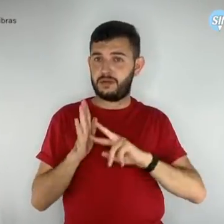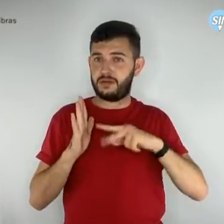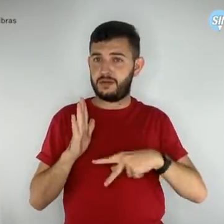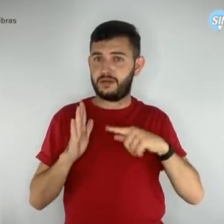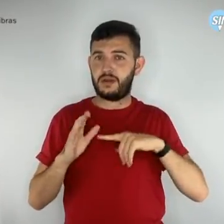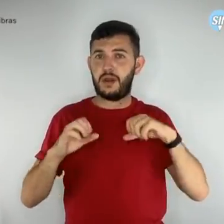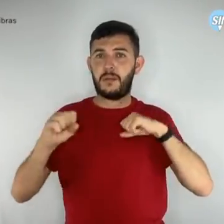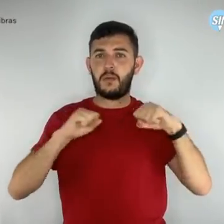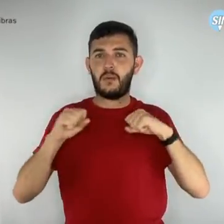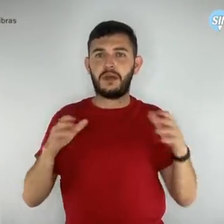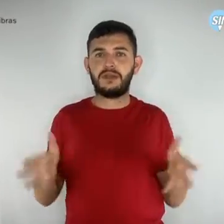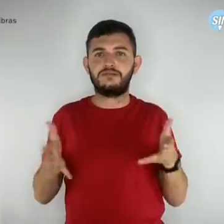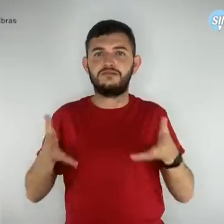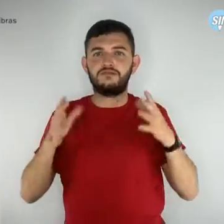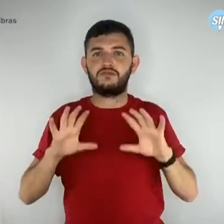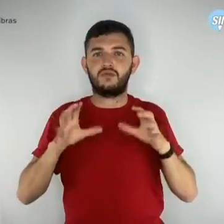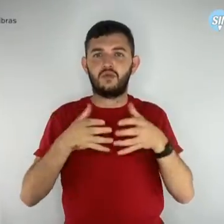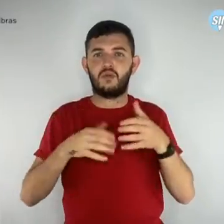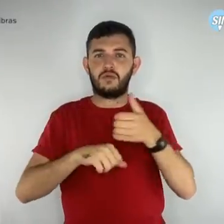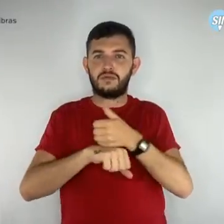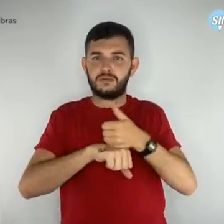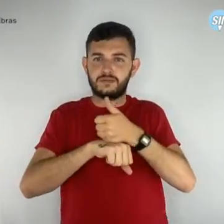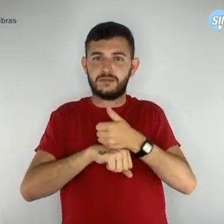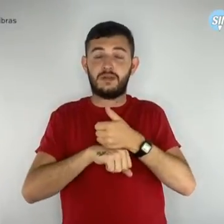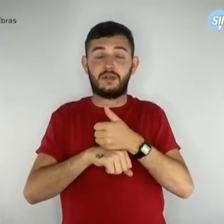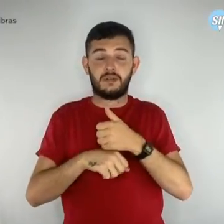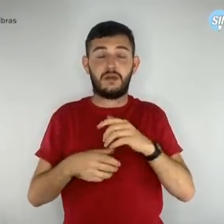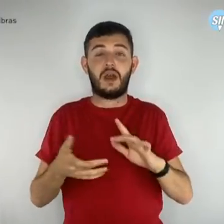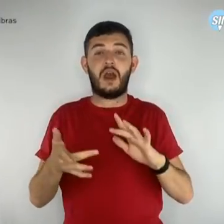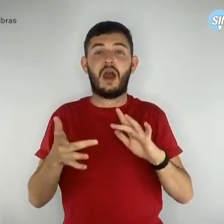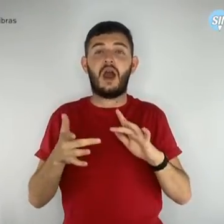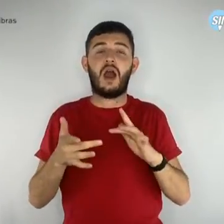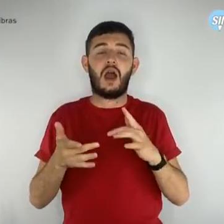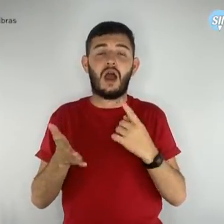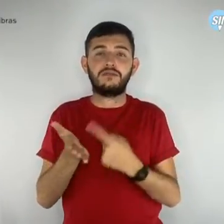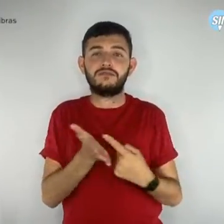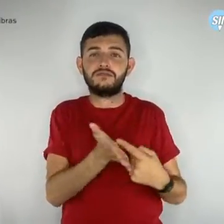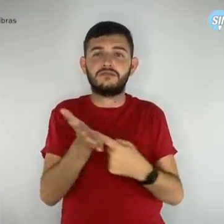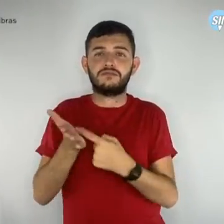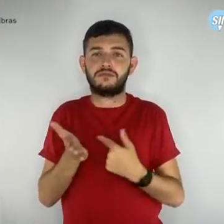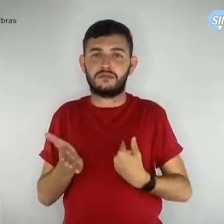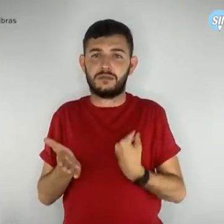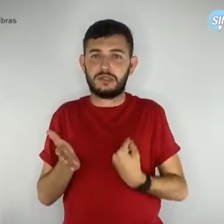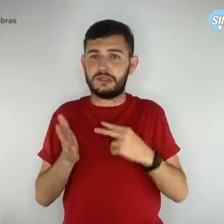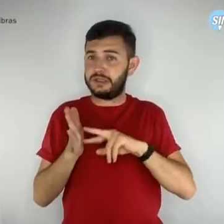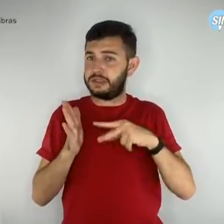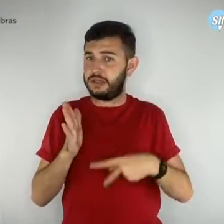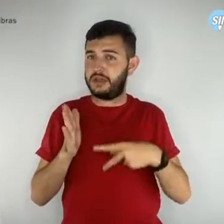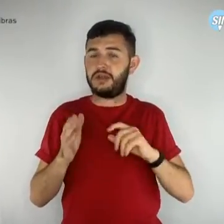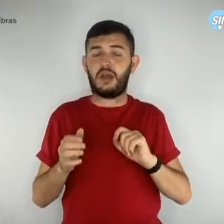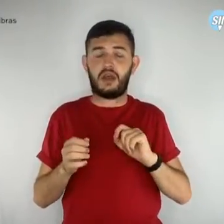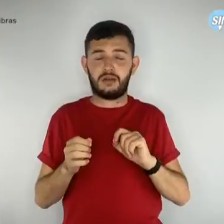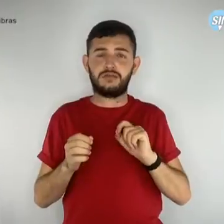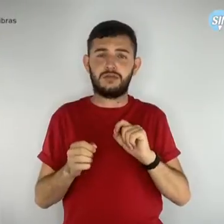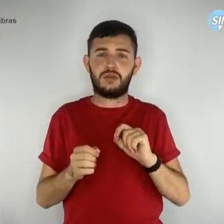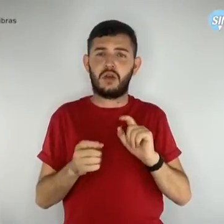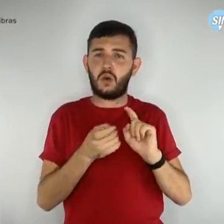categoria, a articulação da presença sindical nas coordenações coletivas, a divulgação de